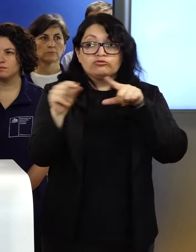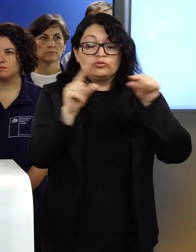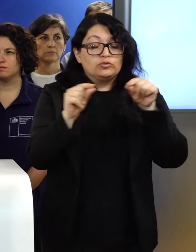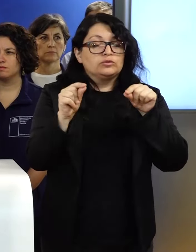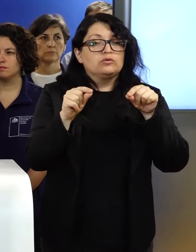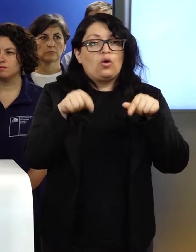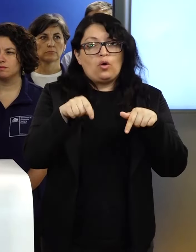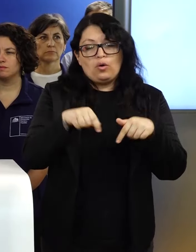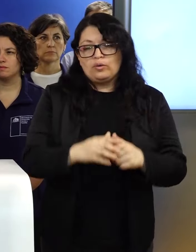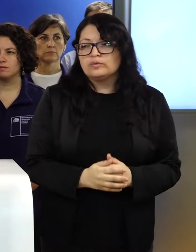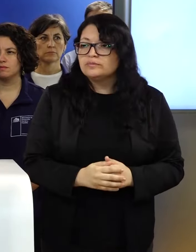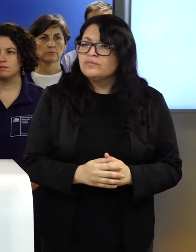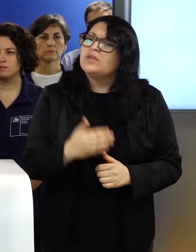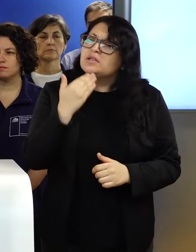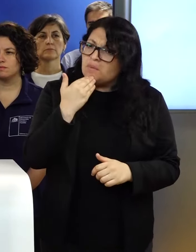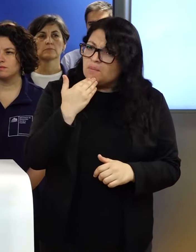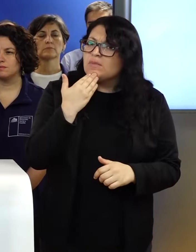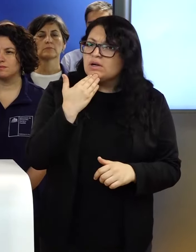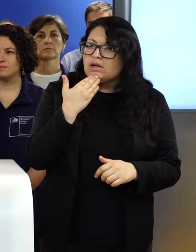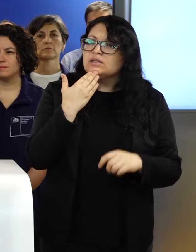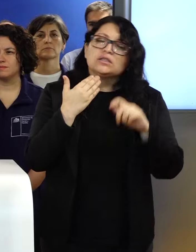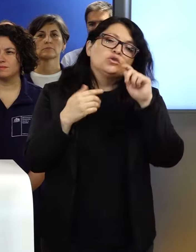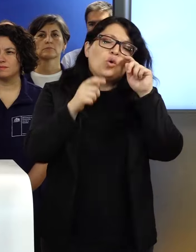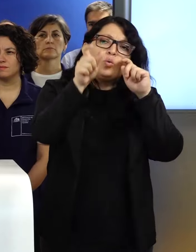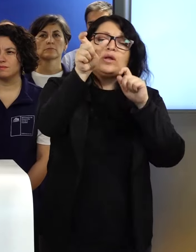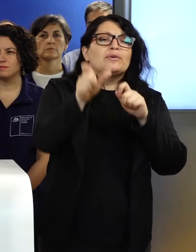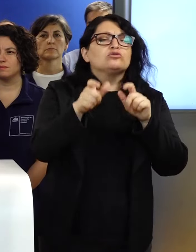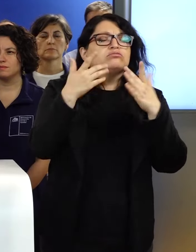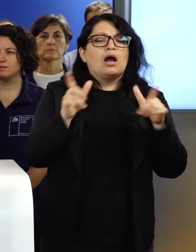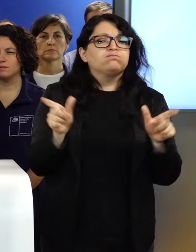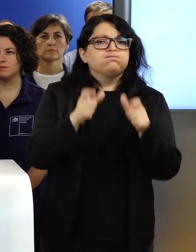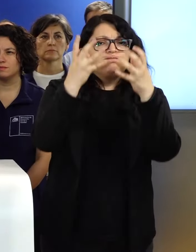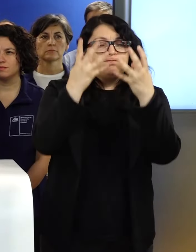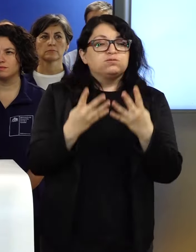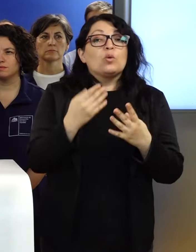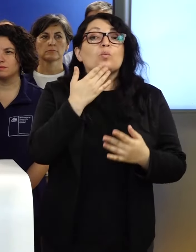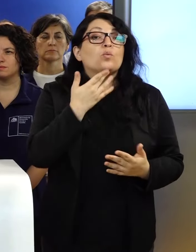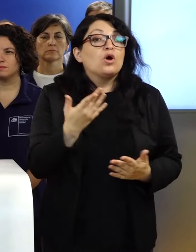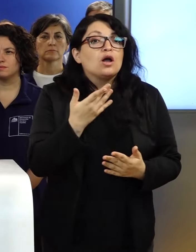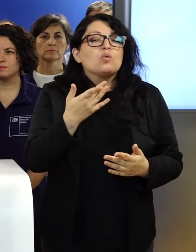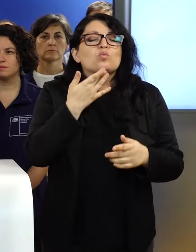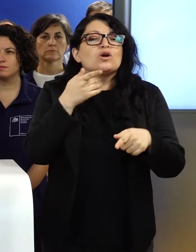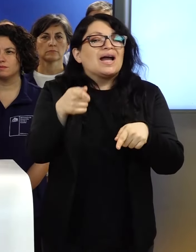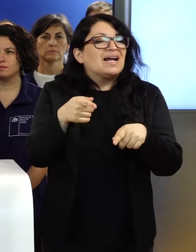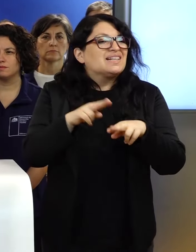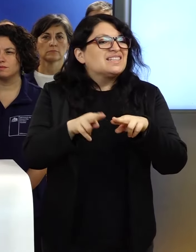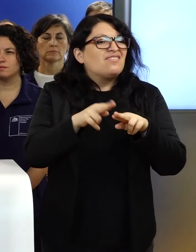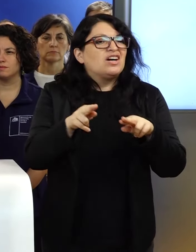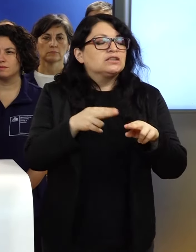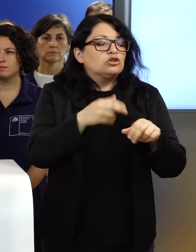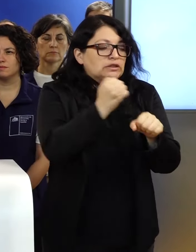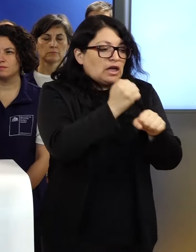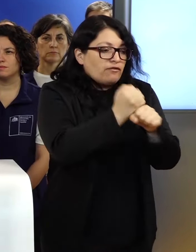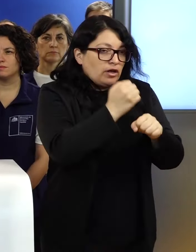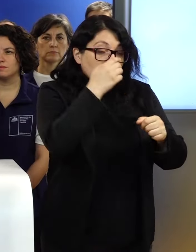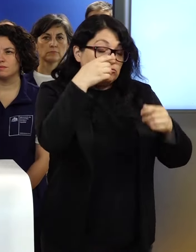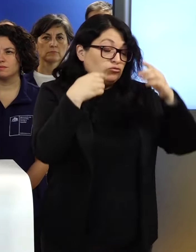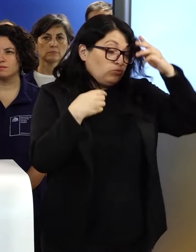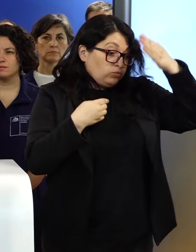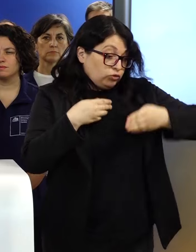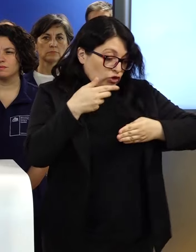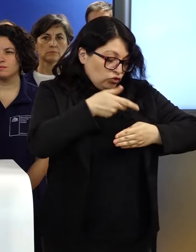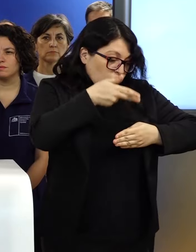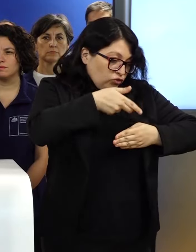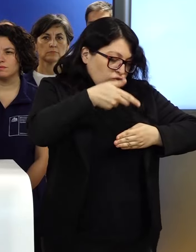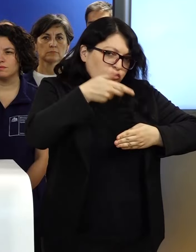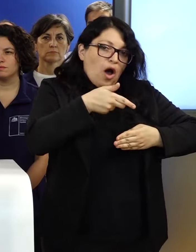de hoy. Ha habido también una detención de una persona que estaba con una soldadura laborando y con esto generó que se